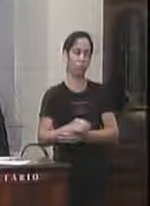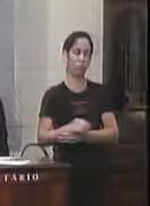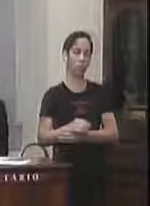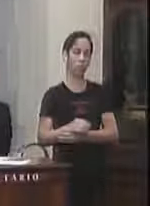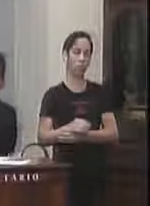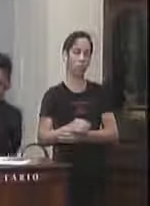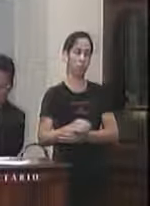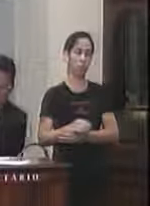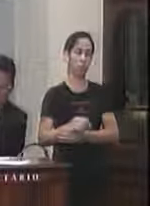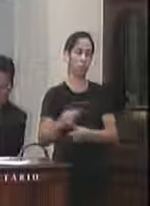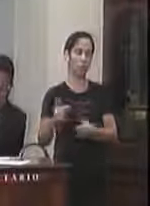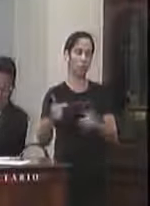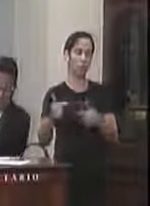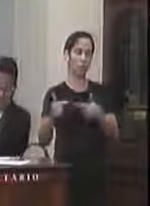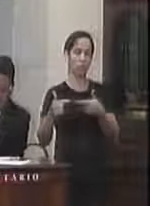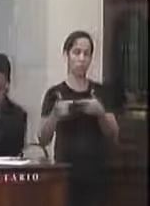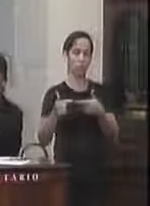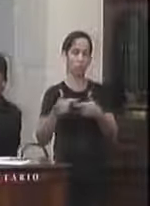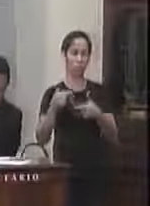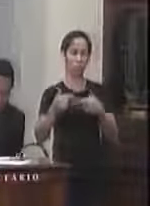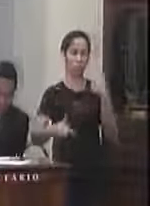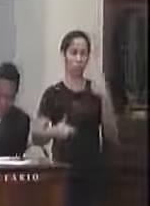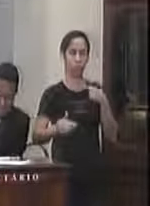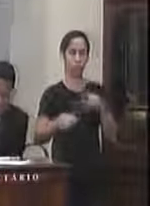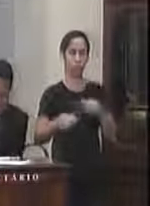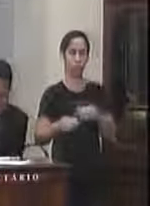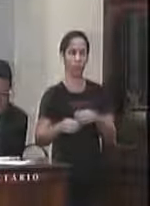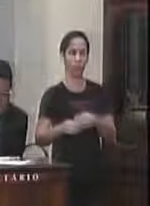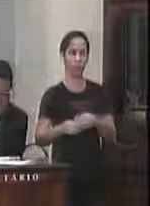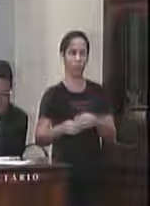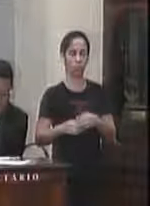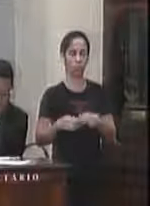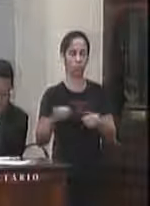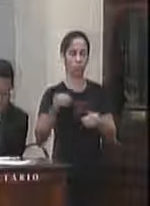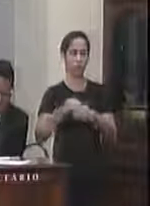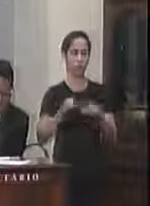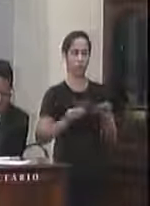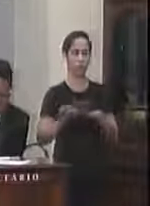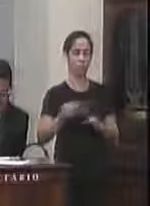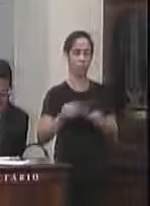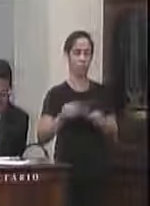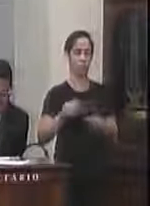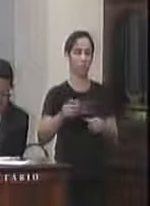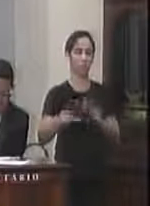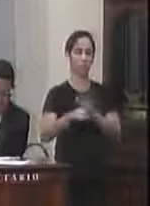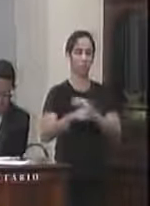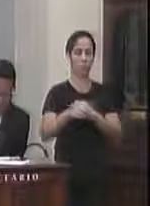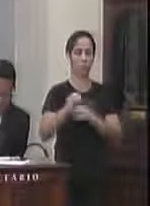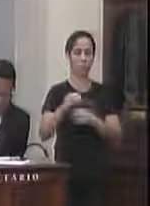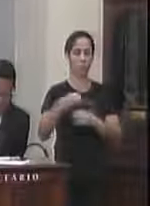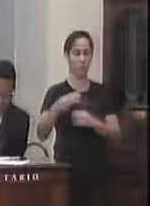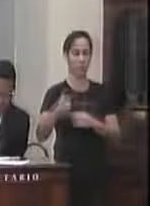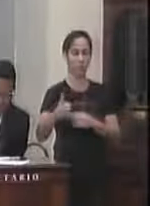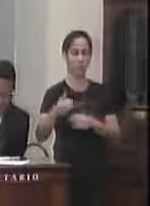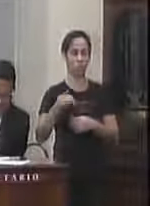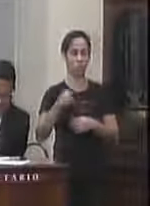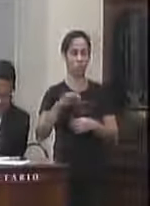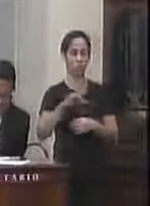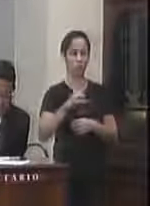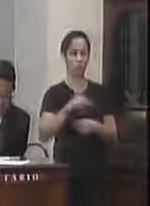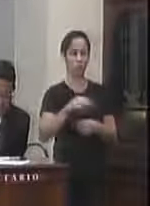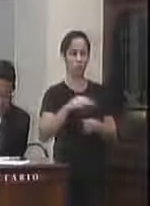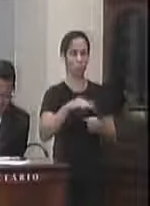segunda discussão e votação do projeto de lei ordinário 031 com emendas mensagem